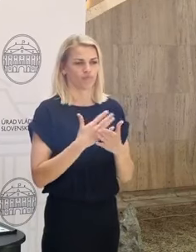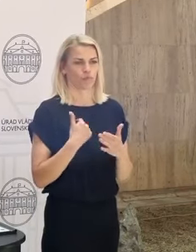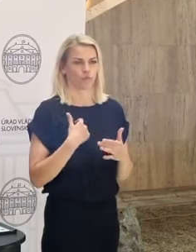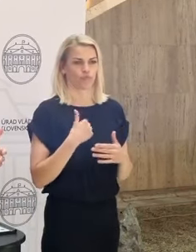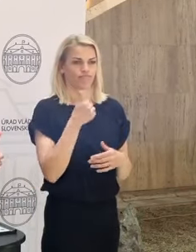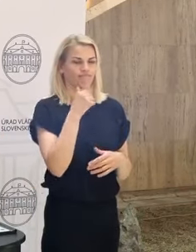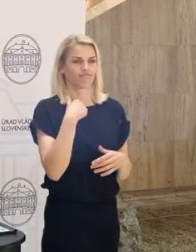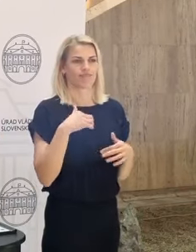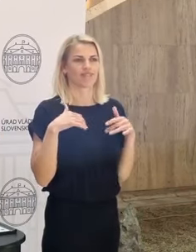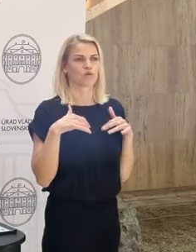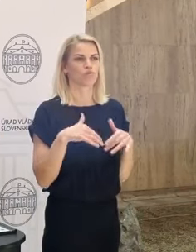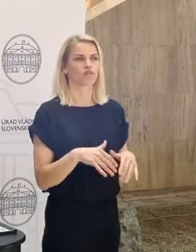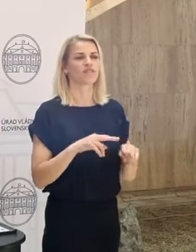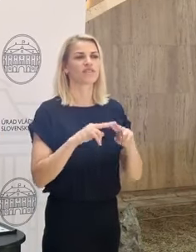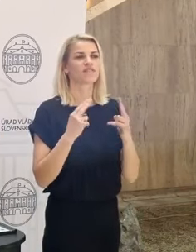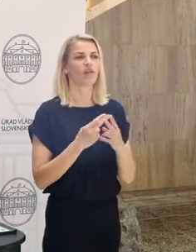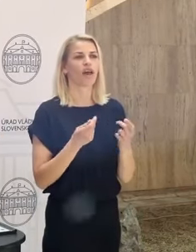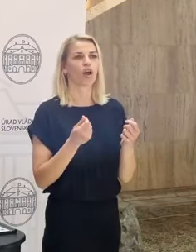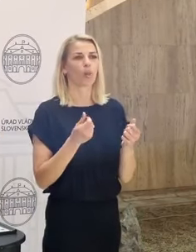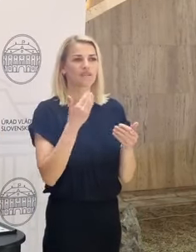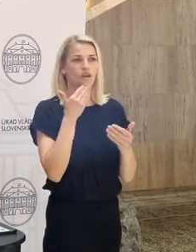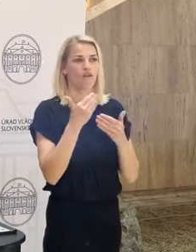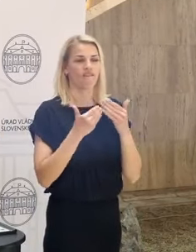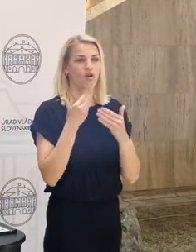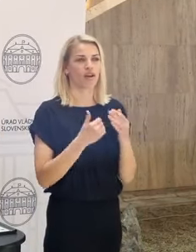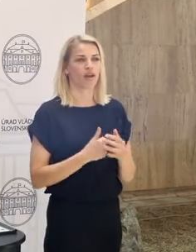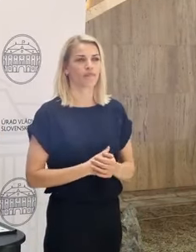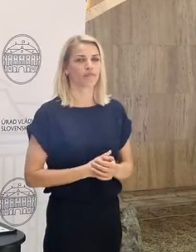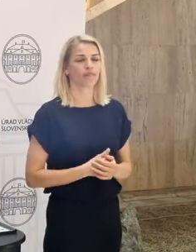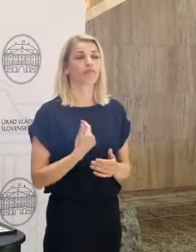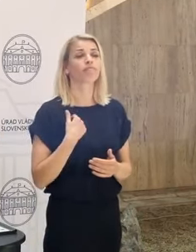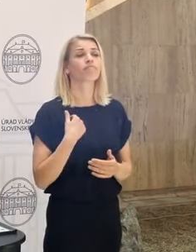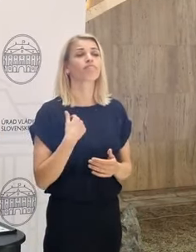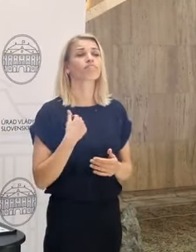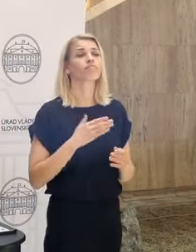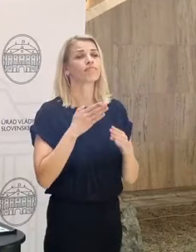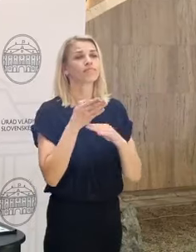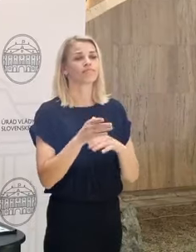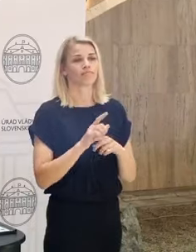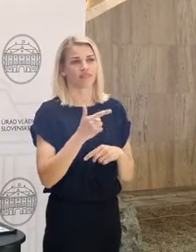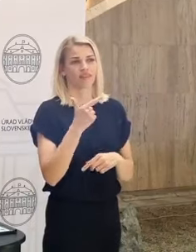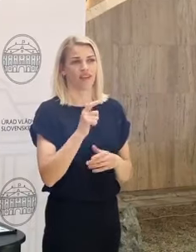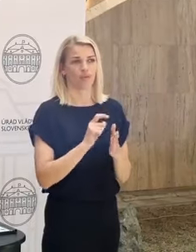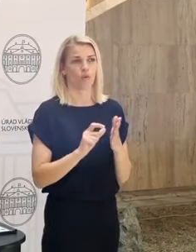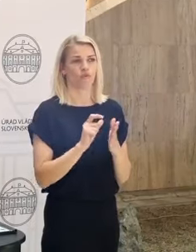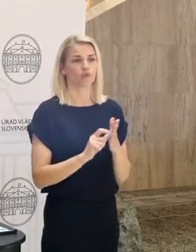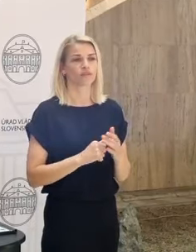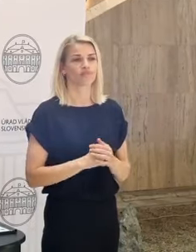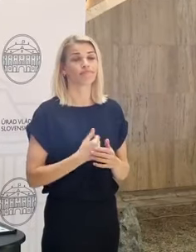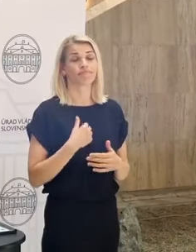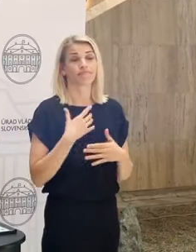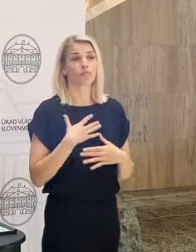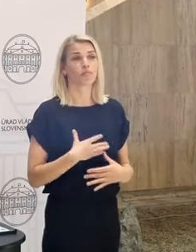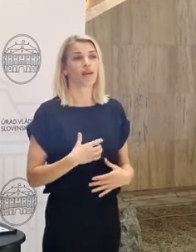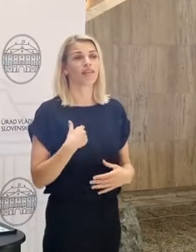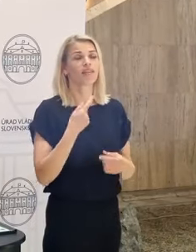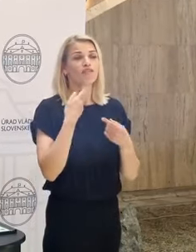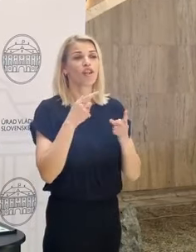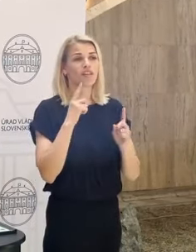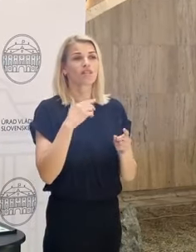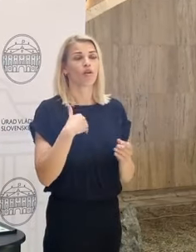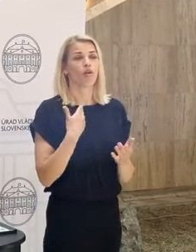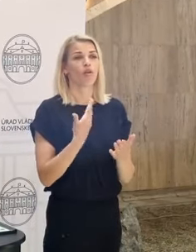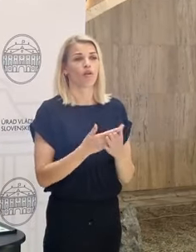vlastne Svetového ekonomického fóra. Išiel som tam z dvoch dôvodov a som rád, že Slovensko